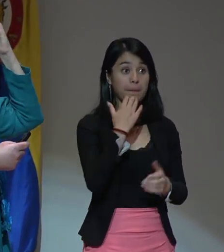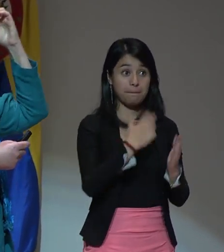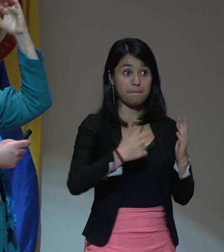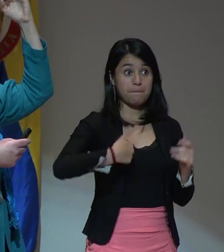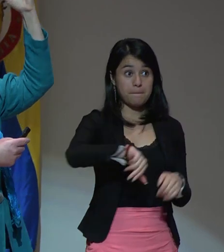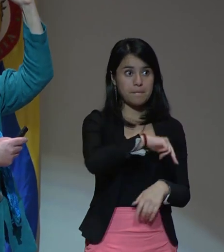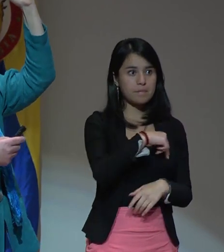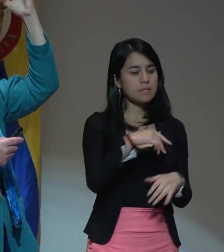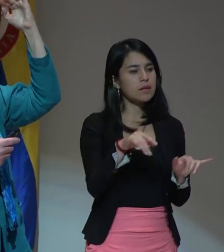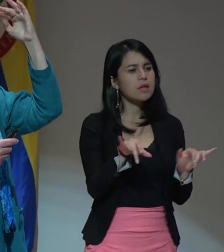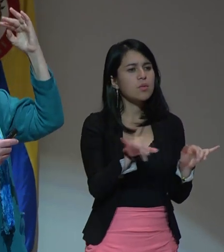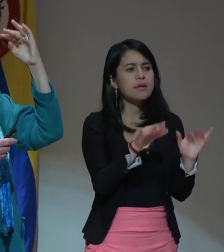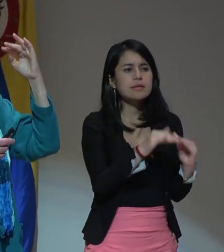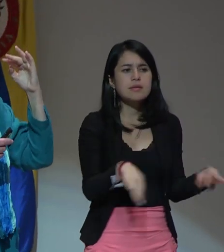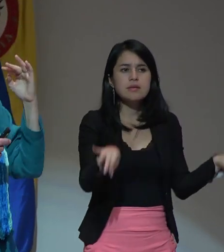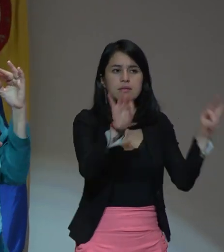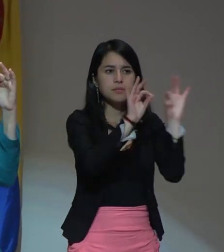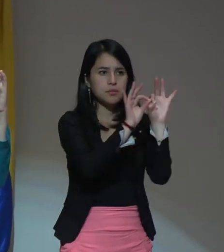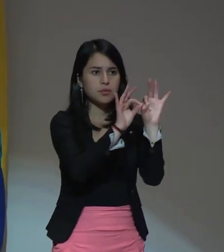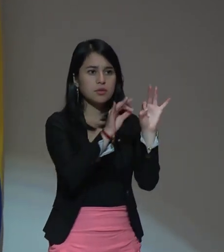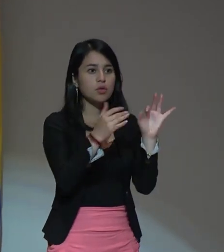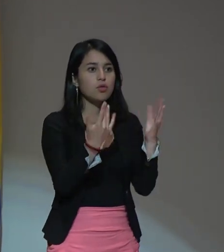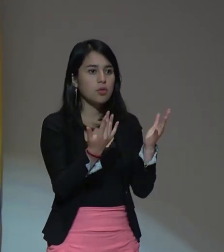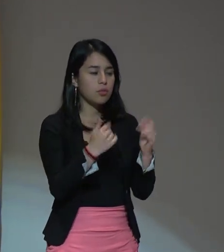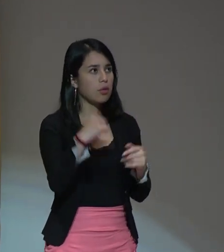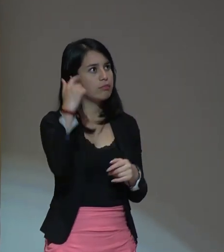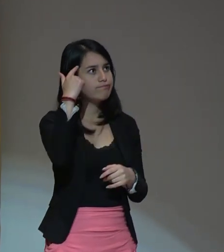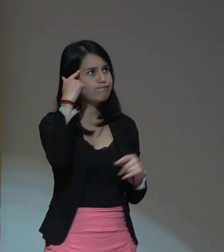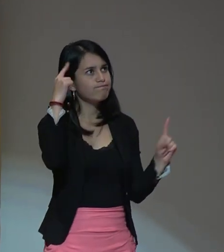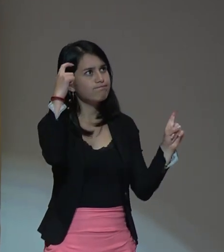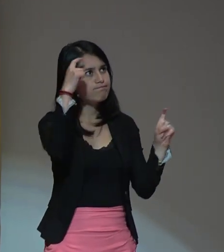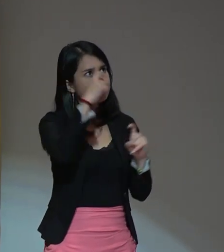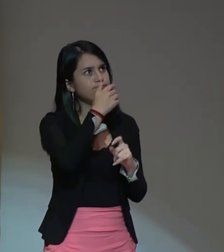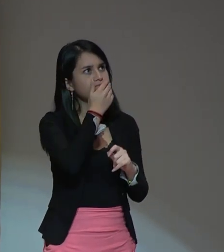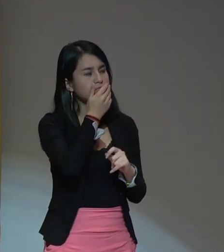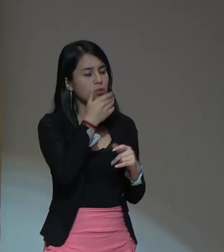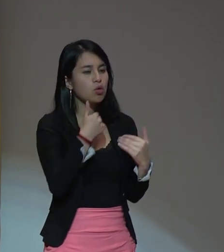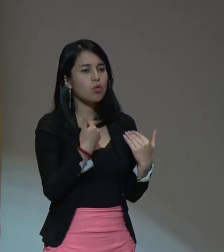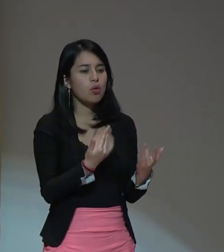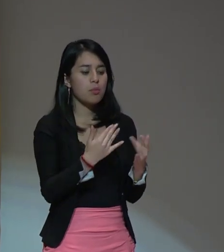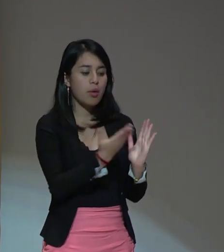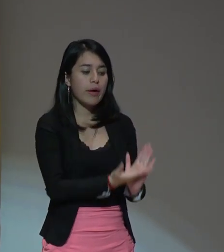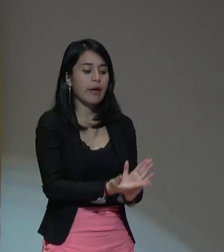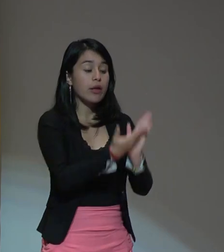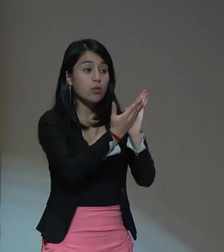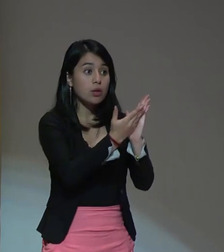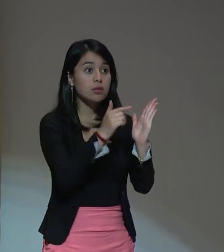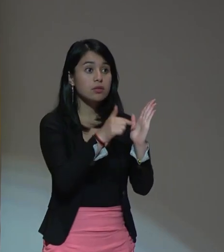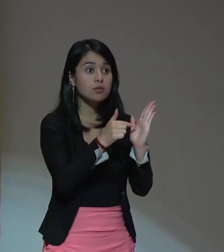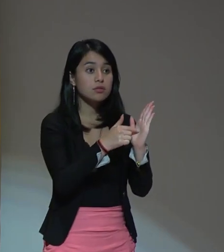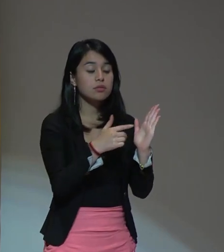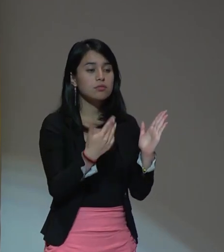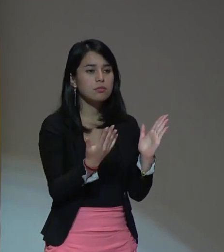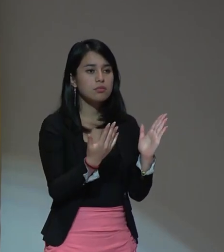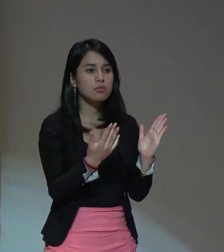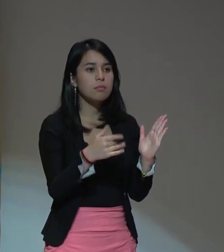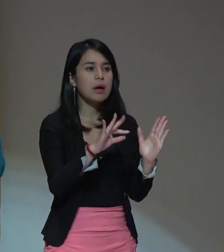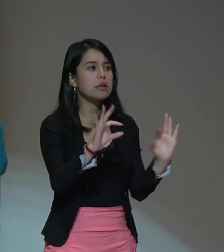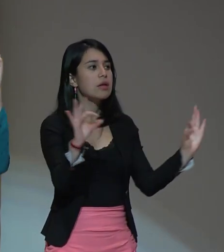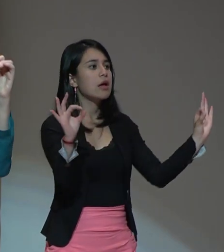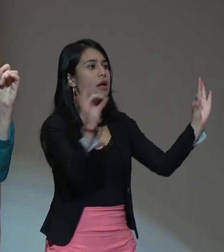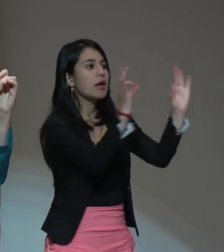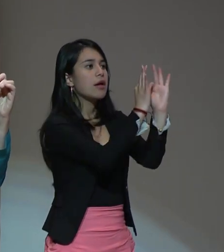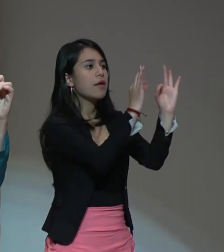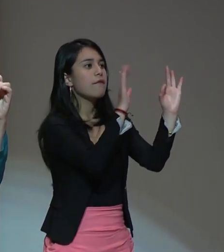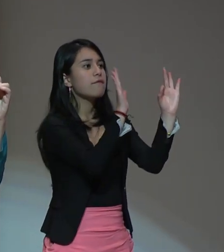es tan importante repensar la educación no solamente desde el cogito